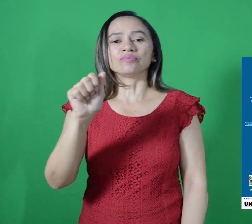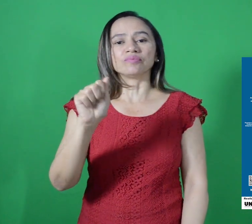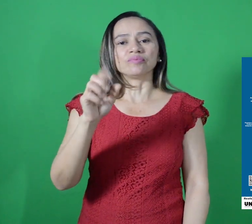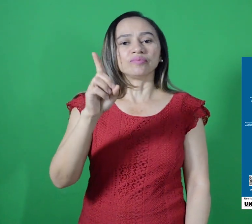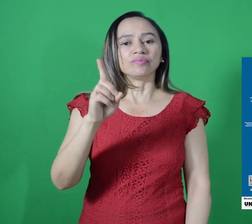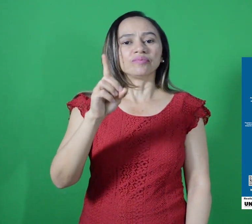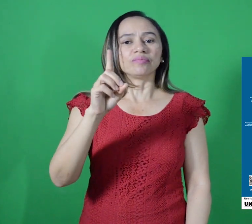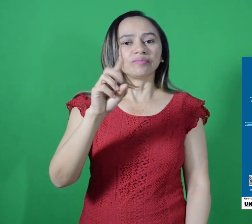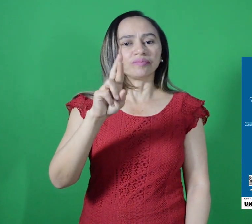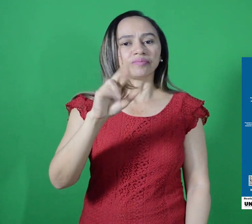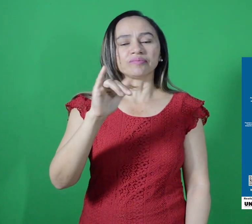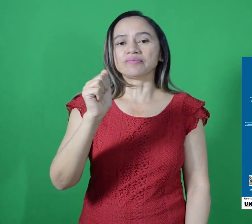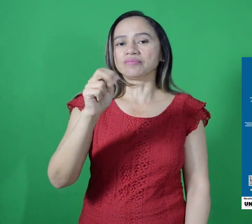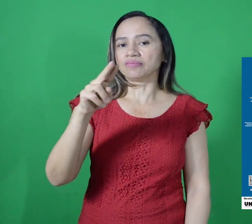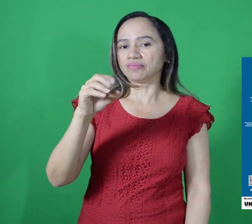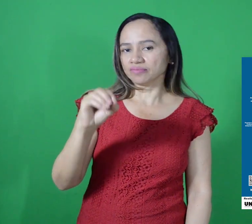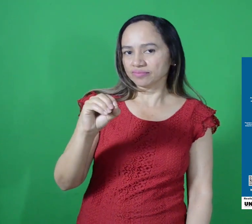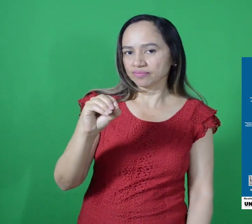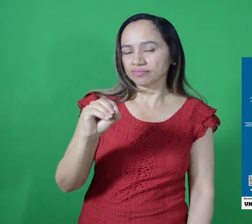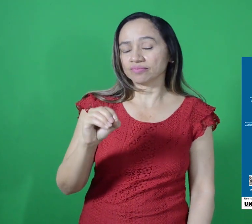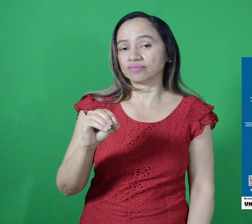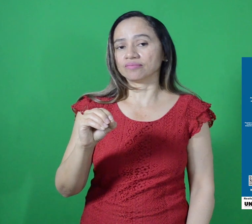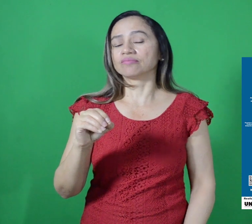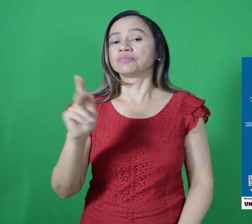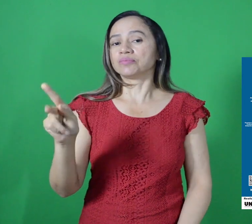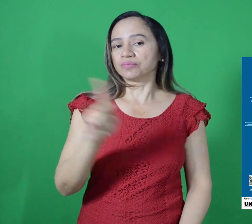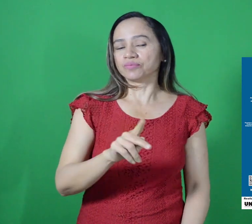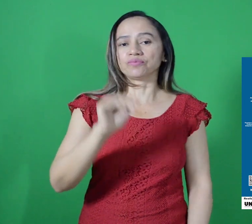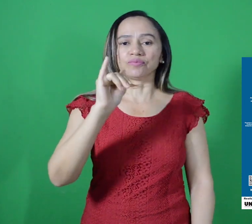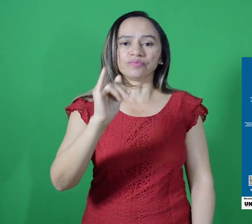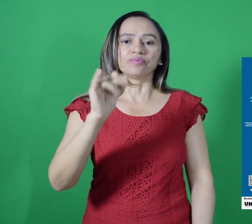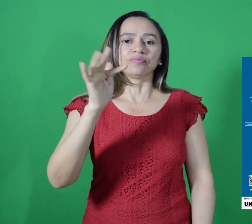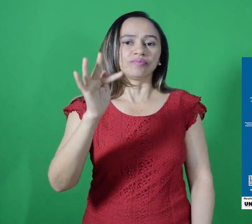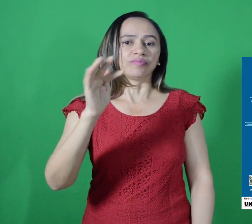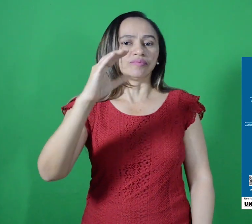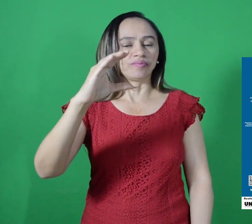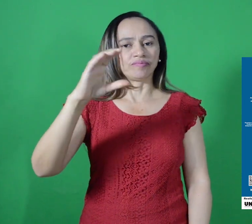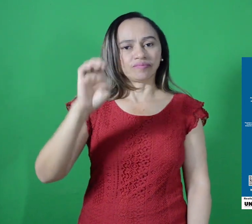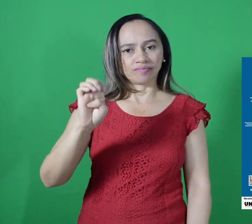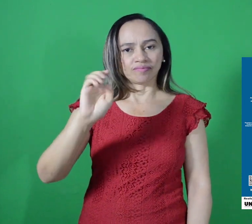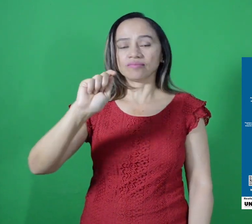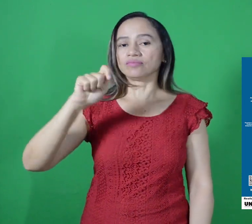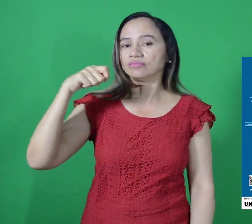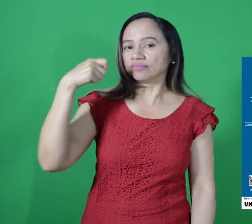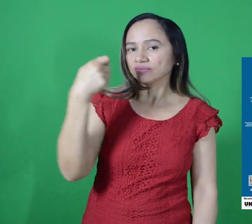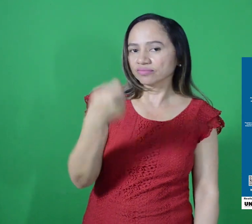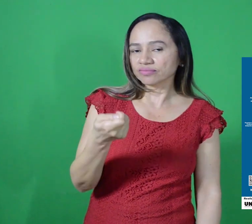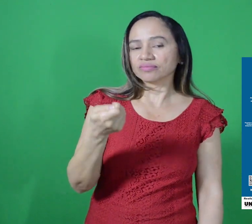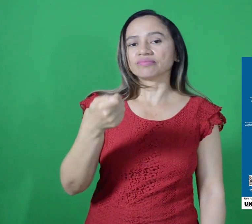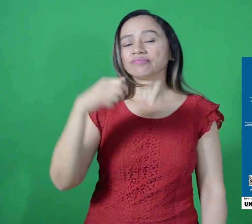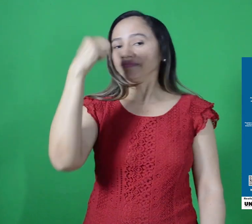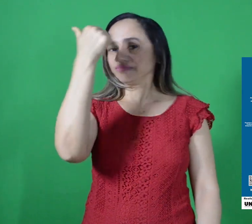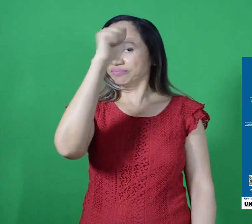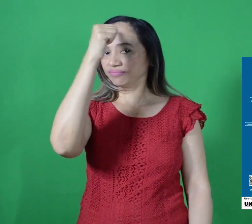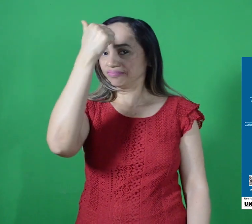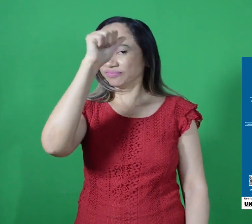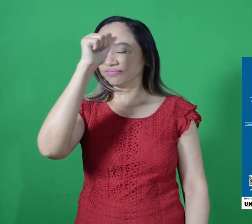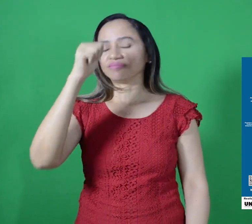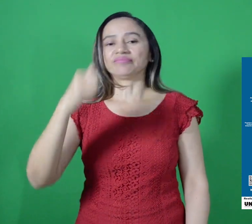Instituto Federal do Ceará, Adriano Rodrigues dos Santos. Seu sinal é esse. Na